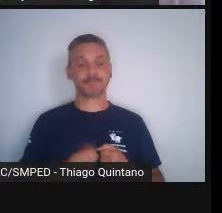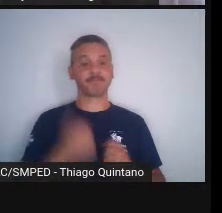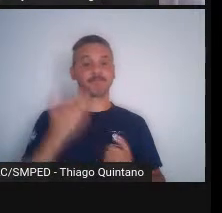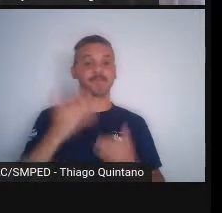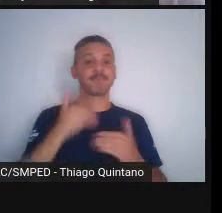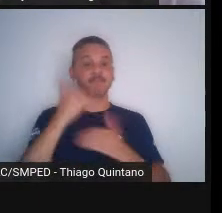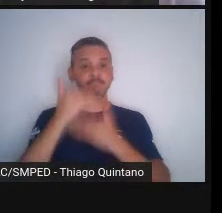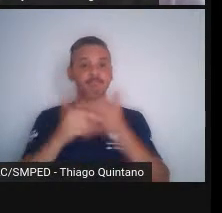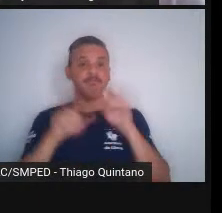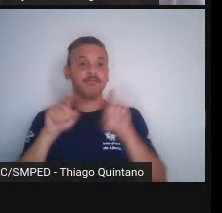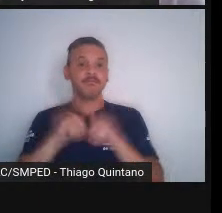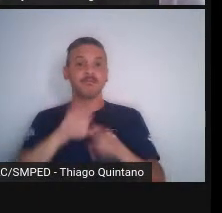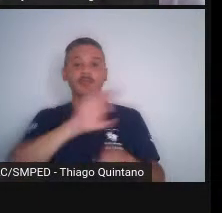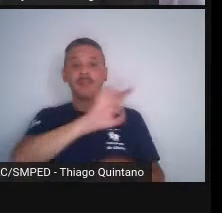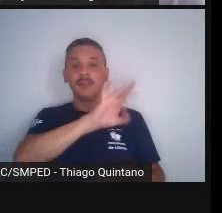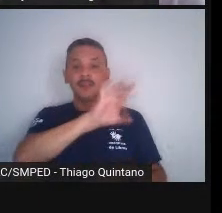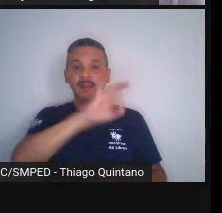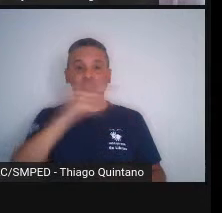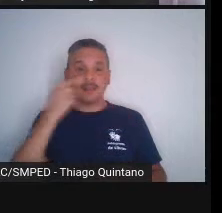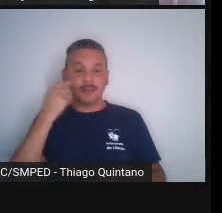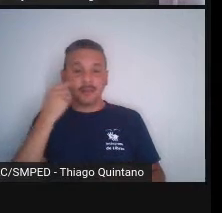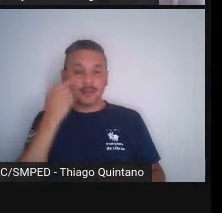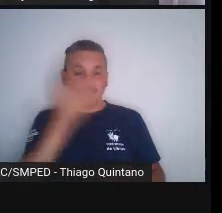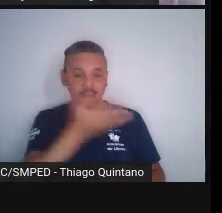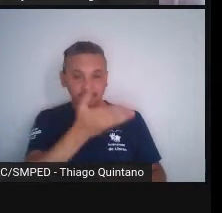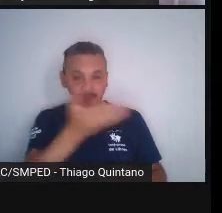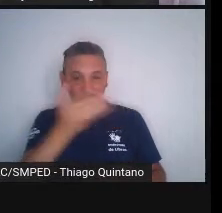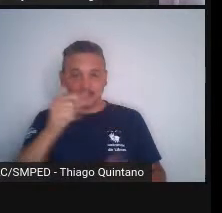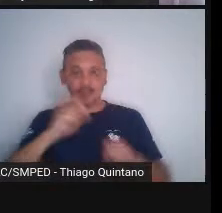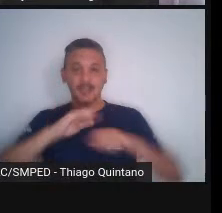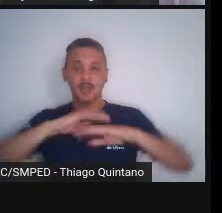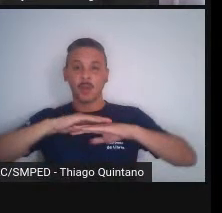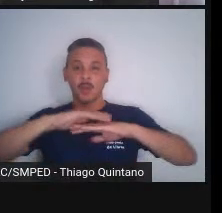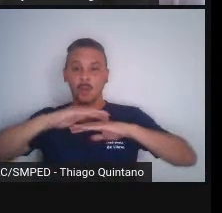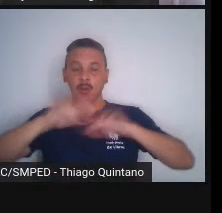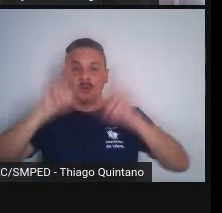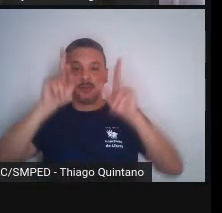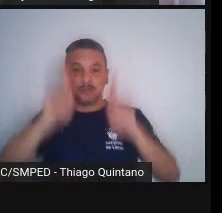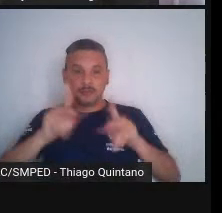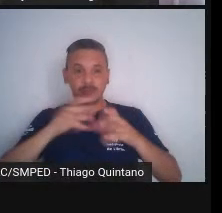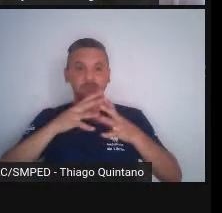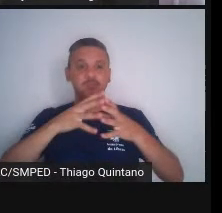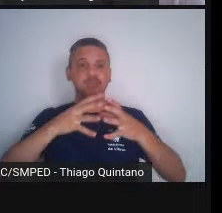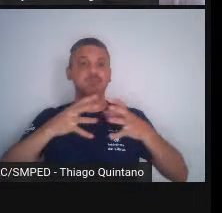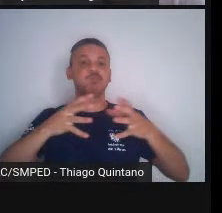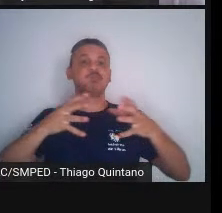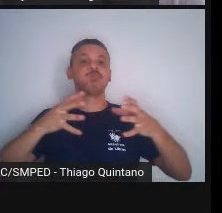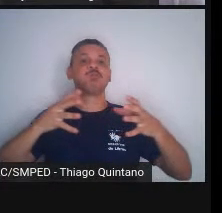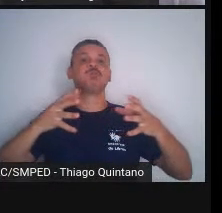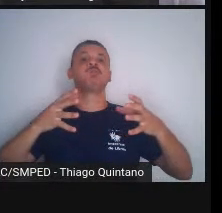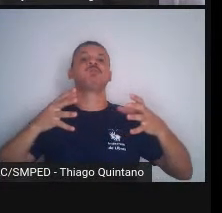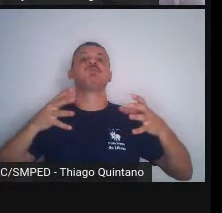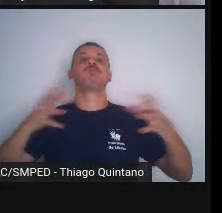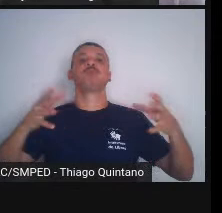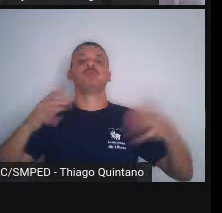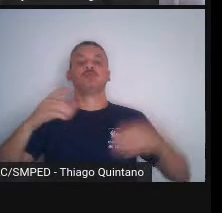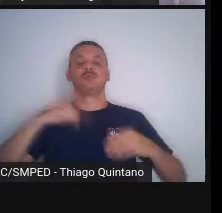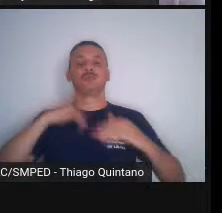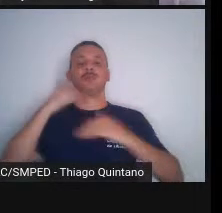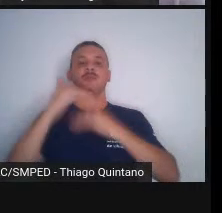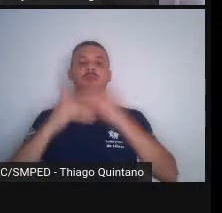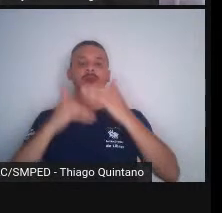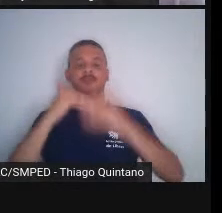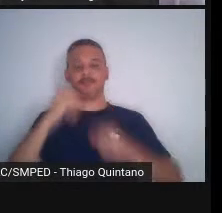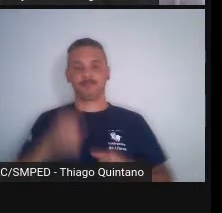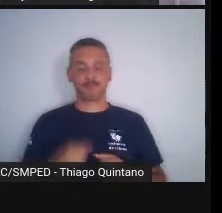cada um desses pontos descontínuos de ocupação urbana, a tendência é eles se unirem, progressivamente se unirem,